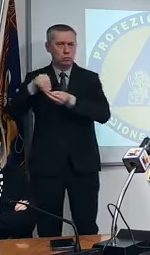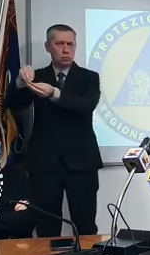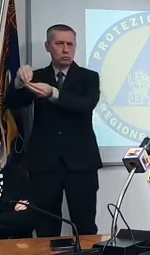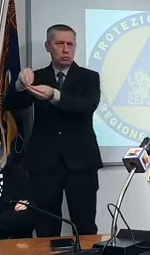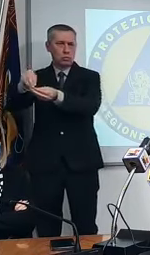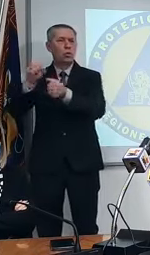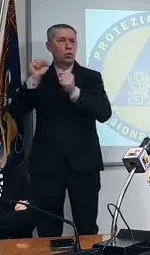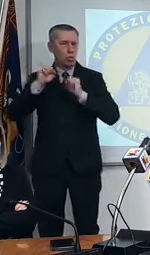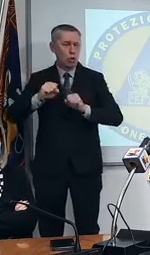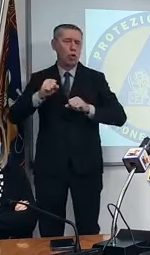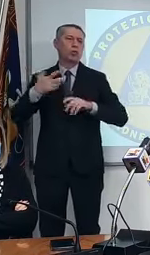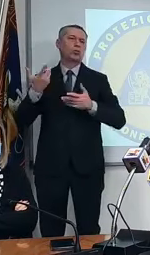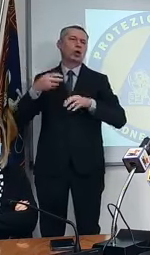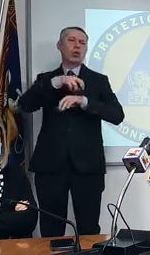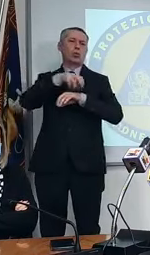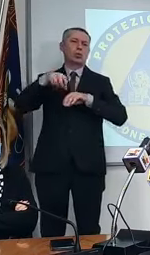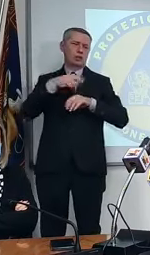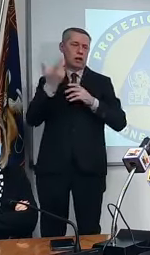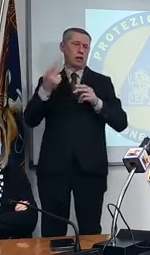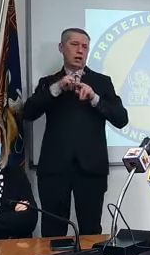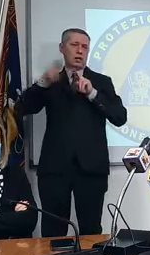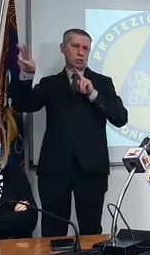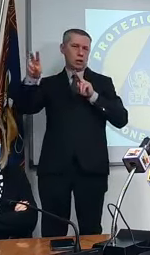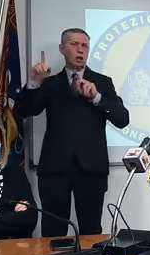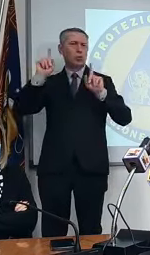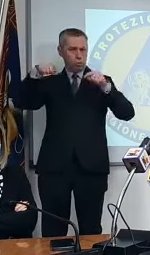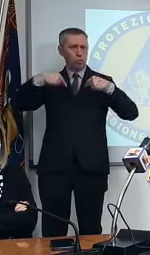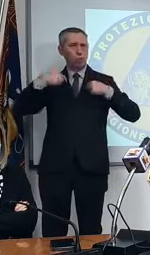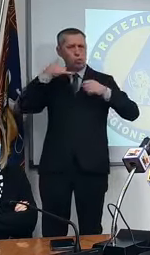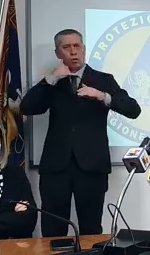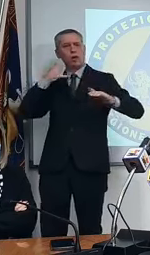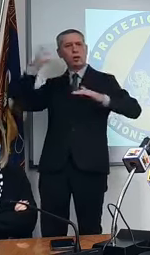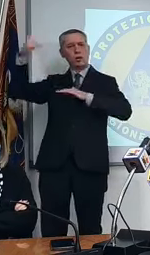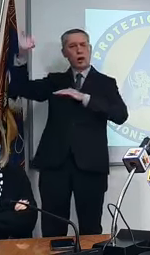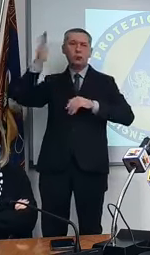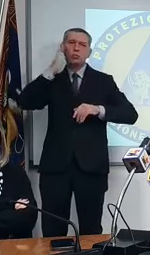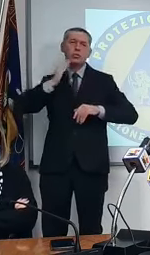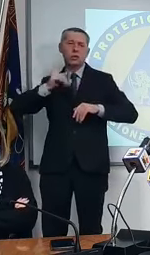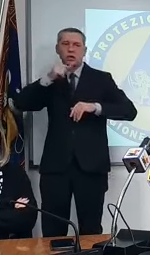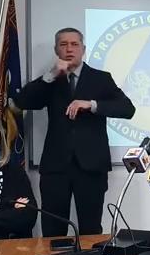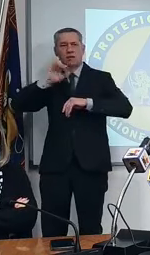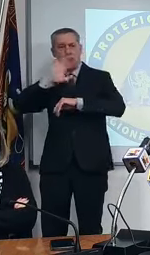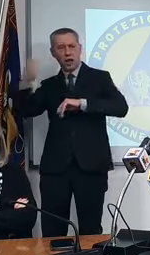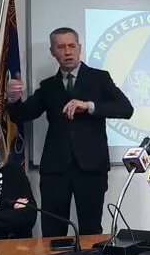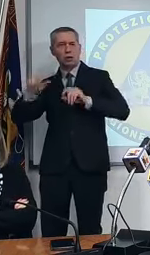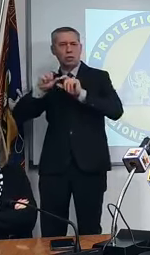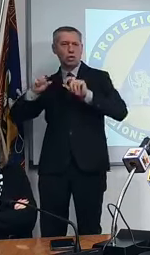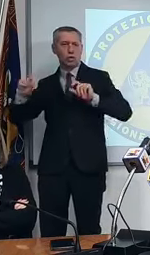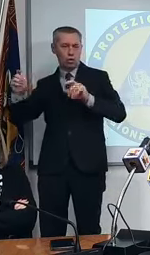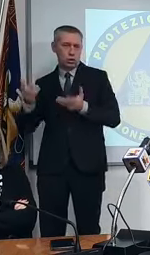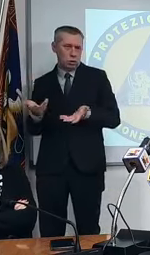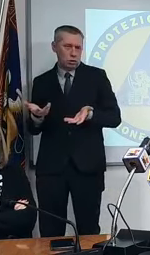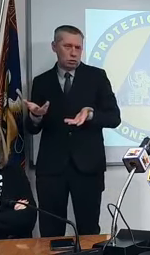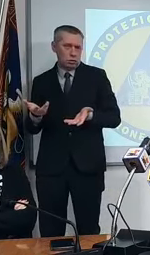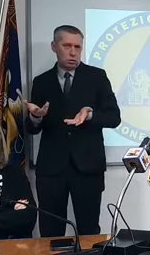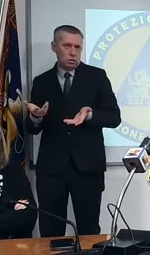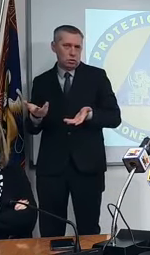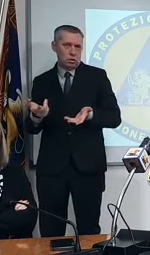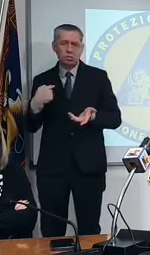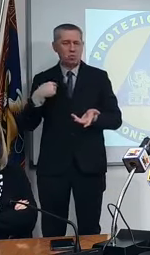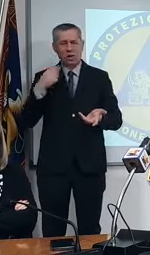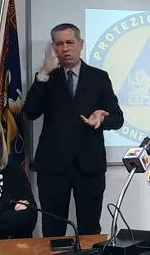chiamare personalmente quindi anche io evito di dire i commenti che ho fatto ma per me è